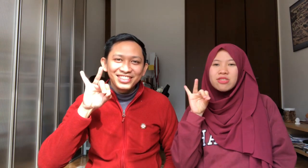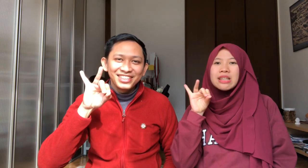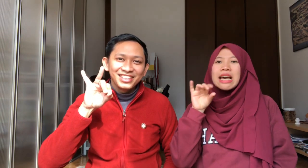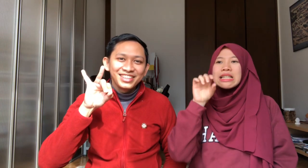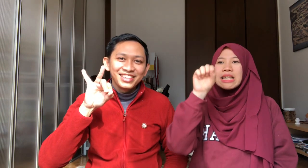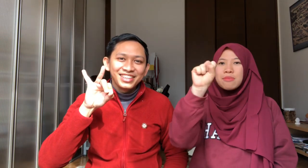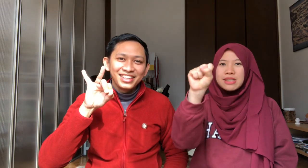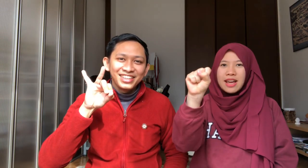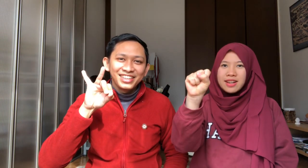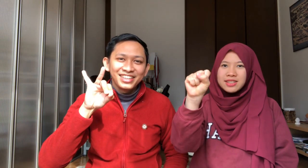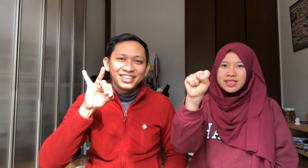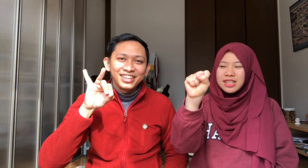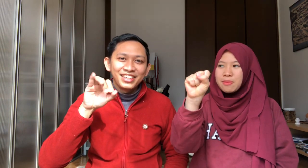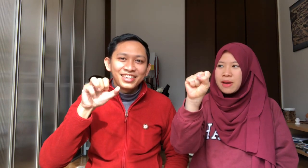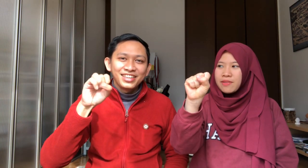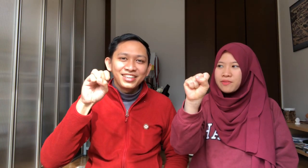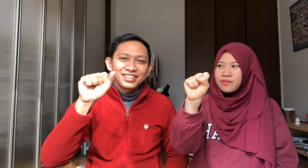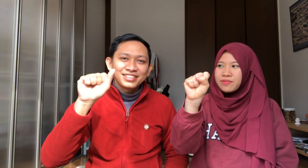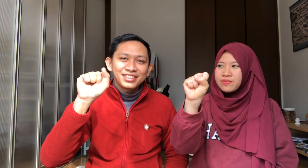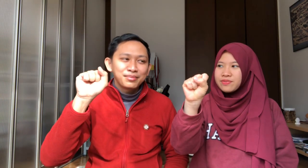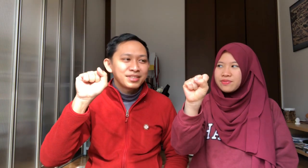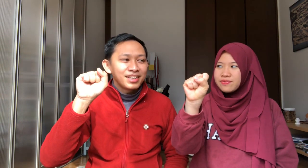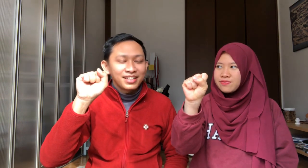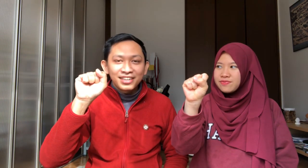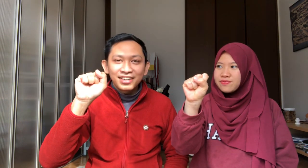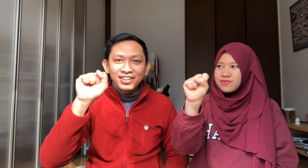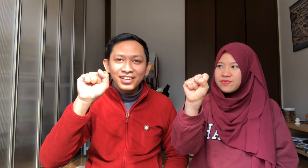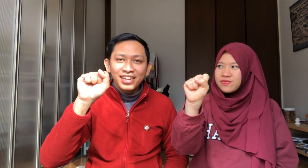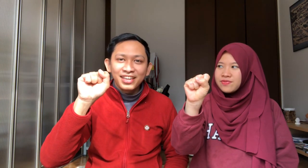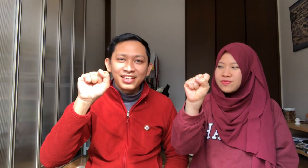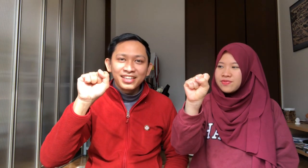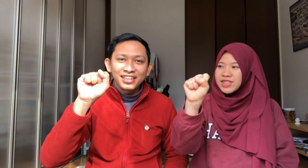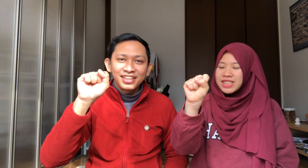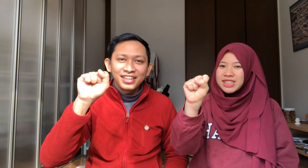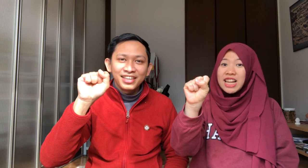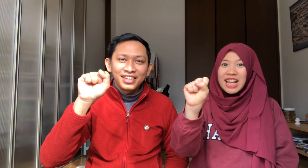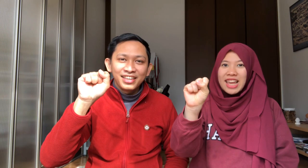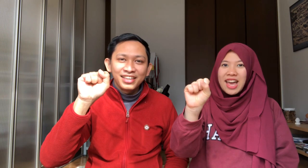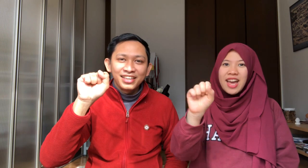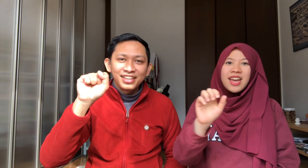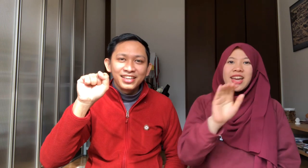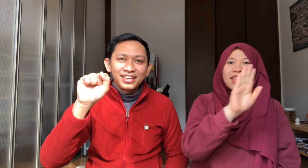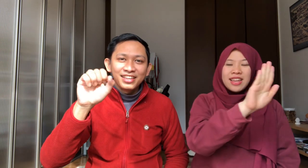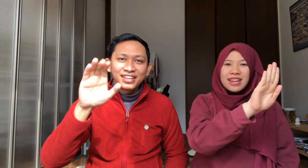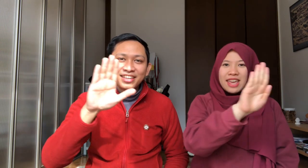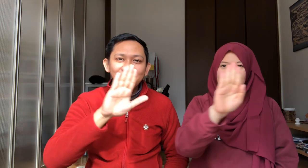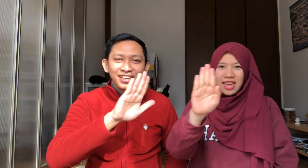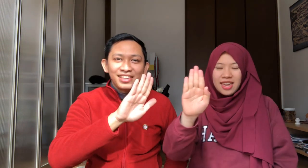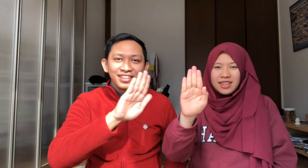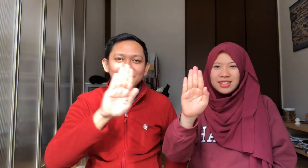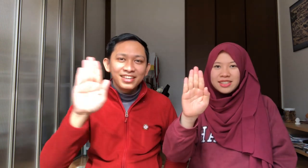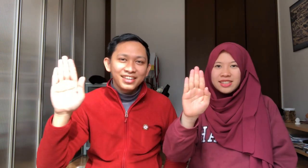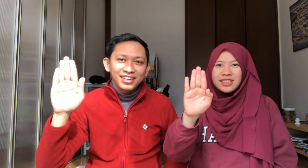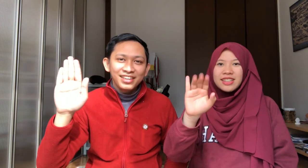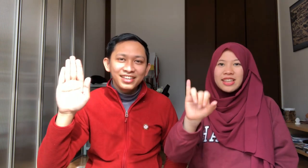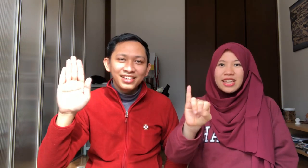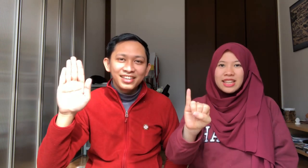Terus, sa besar Di depan Sa besar Oke Sekali lagi ya D D I